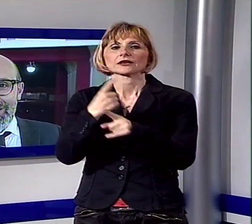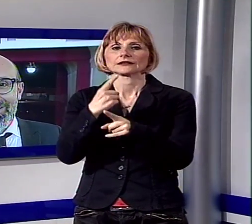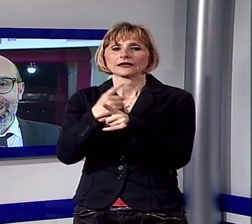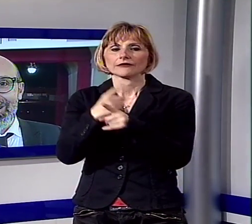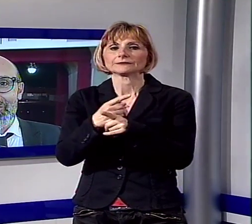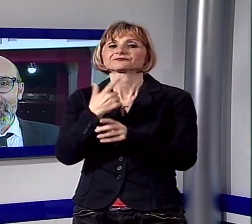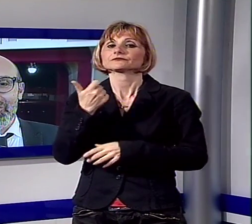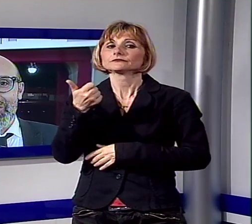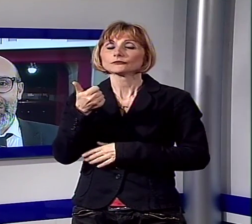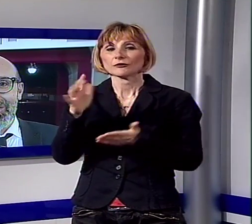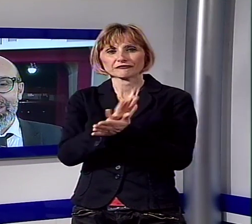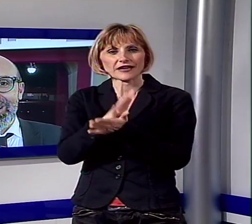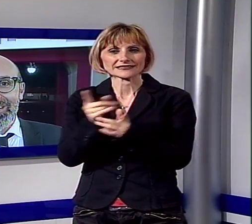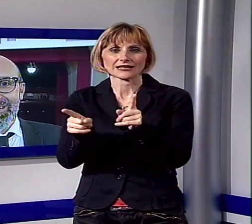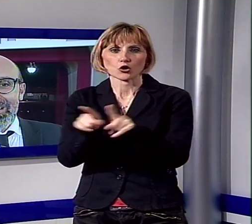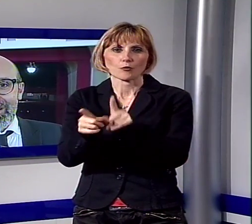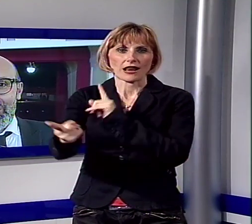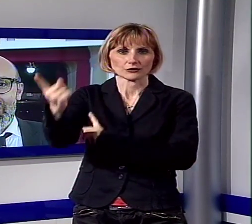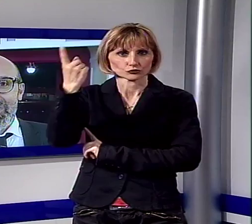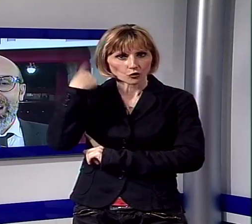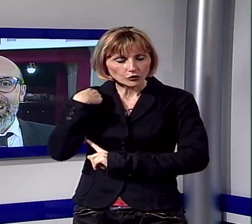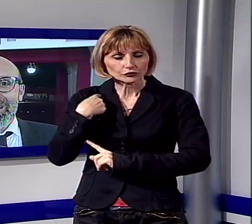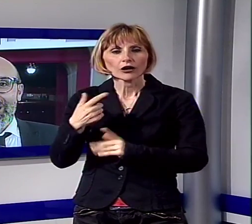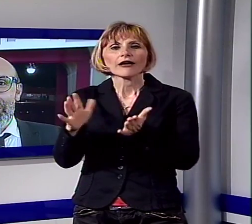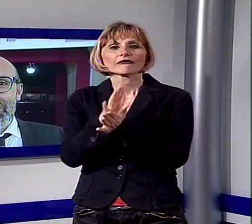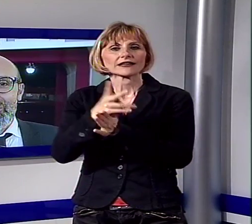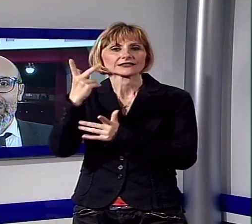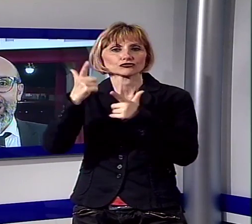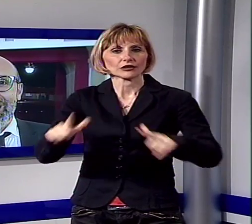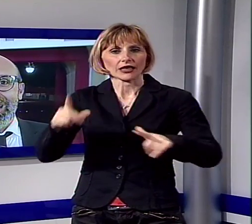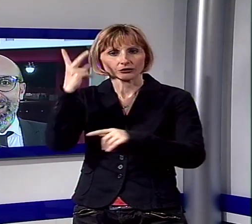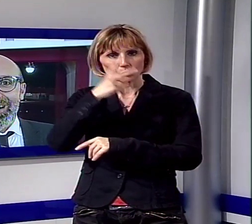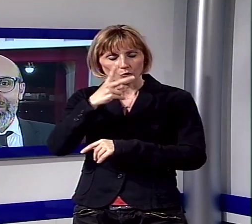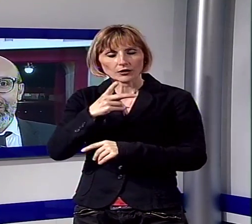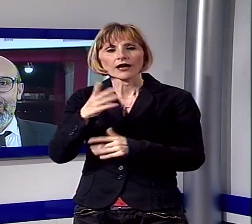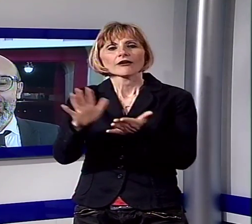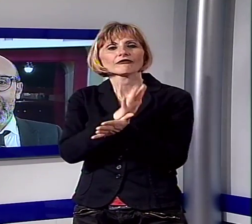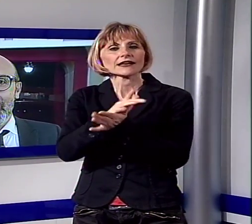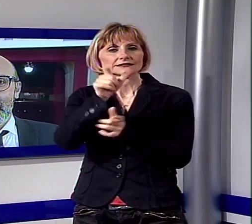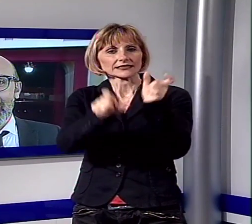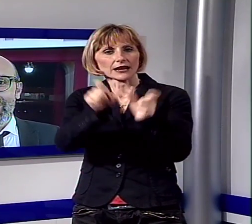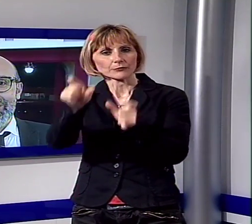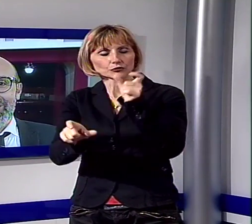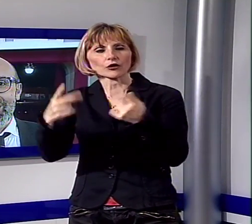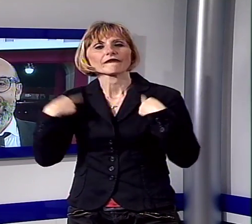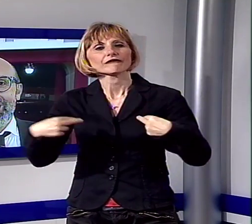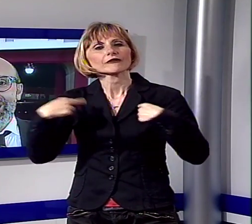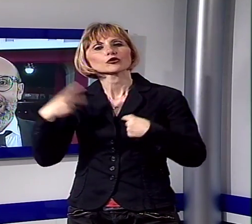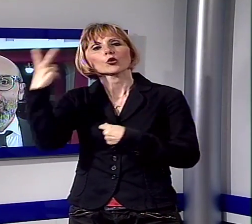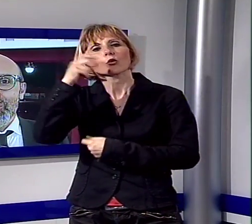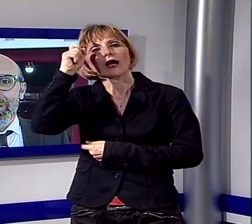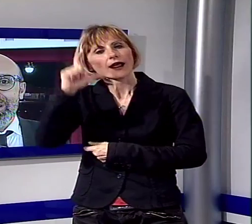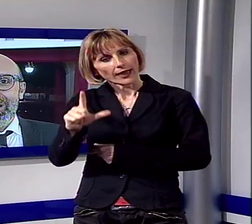la festa dell'anno scorso, la festa di questa città, delle persone che la vivono, che vivono Lucca Classica,